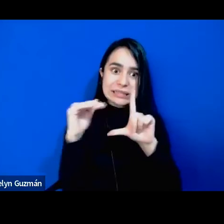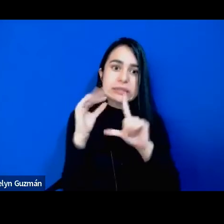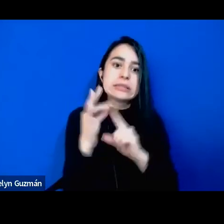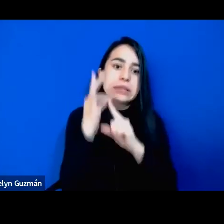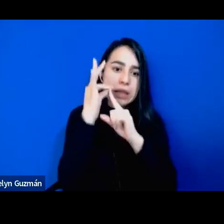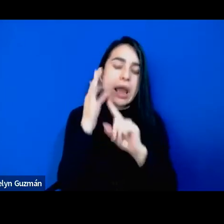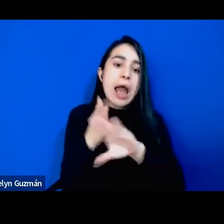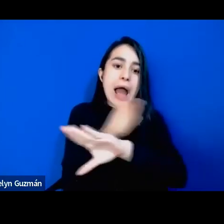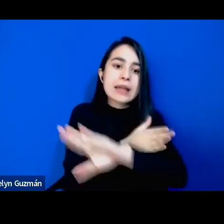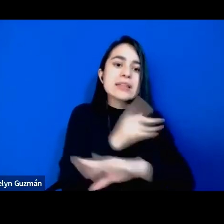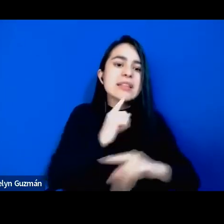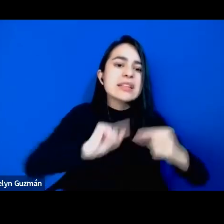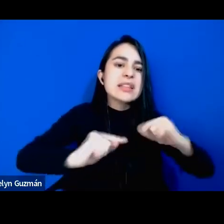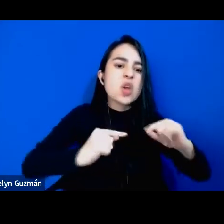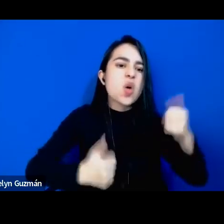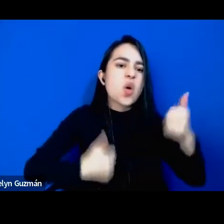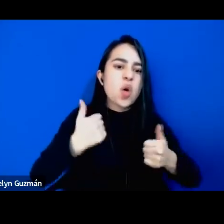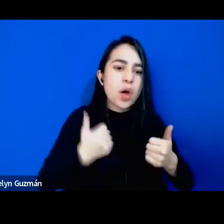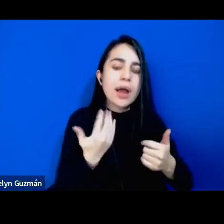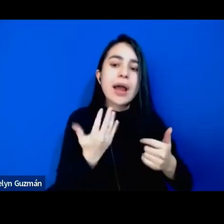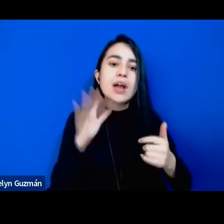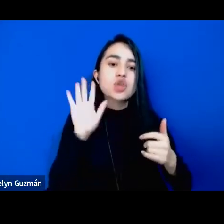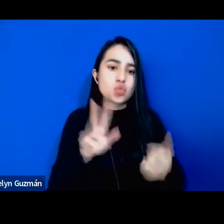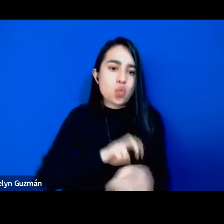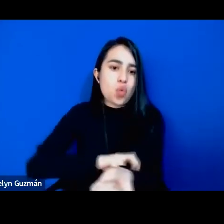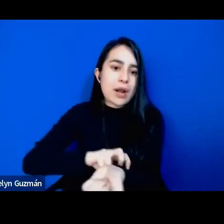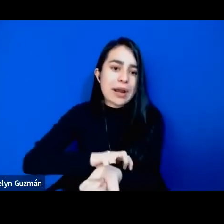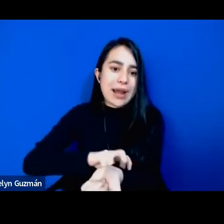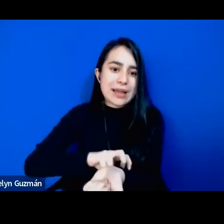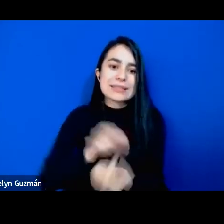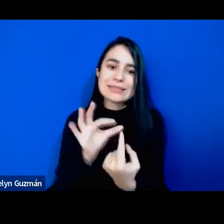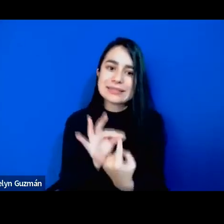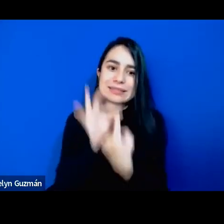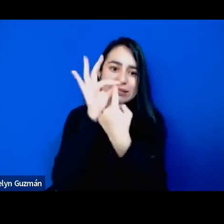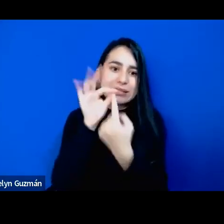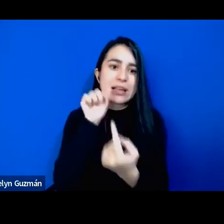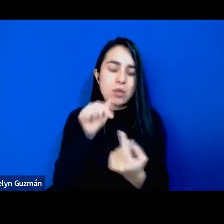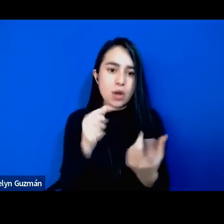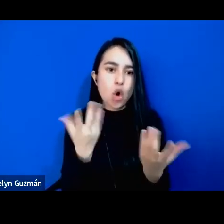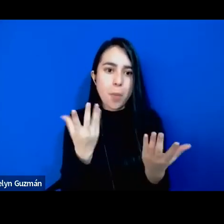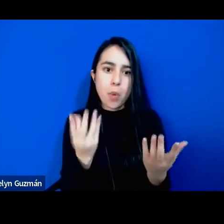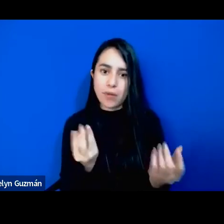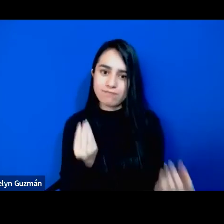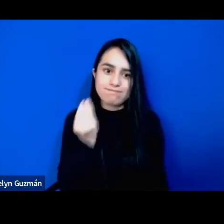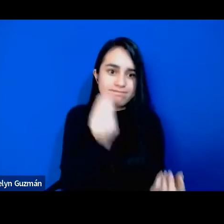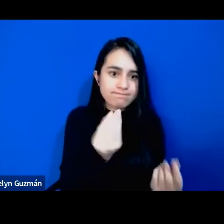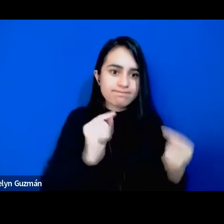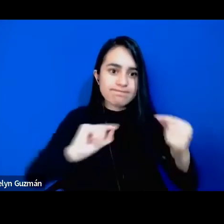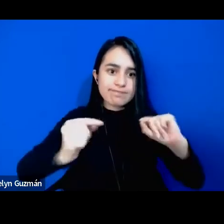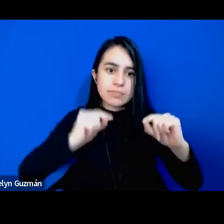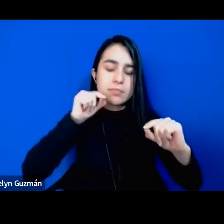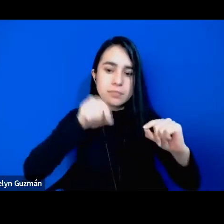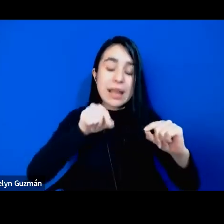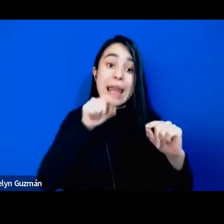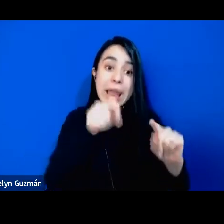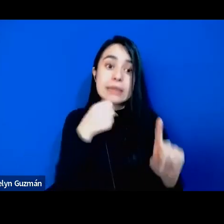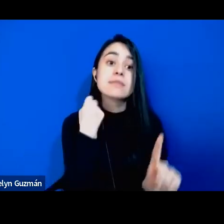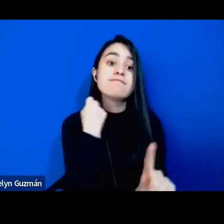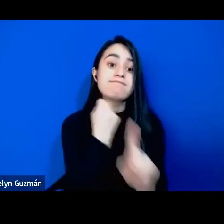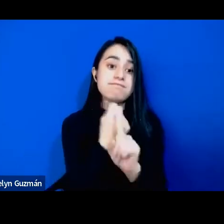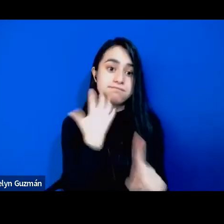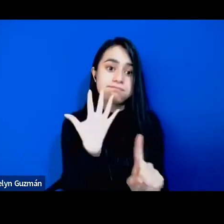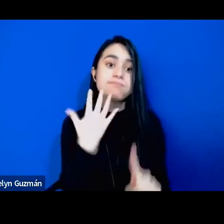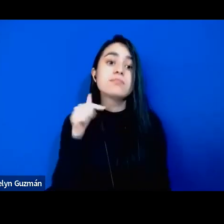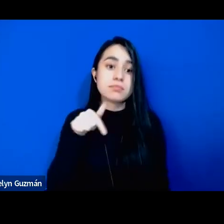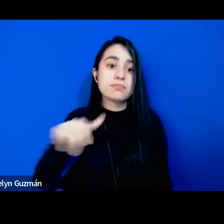la discusión sobre raza, especialmente colocando esta discusión. Esto tiene un impacto muy grande